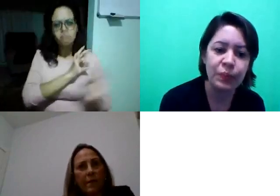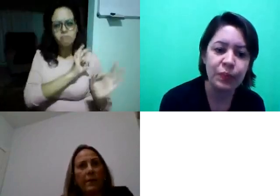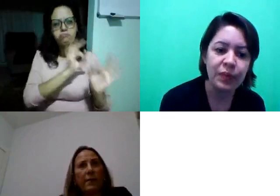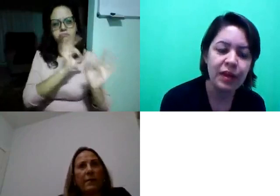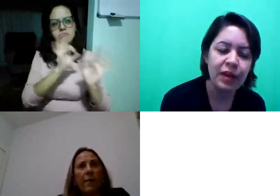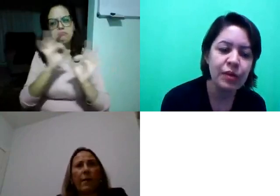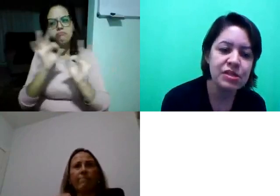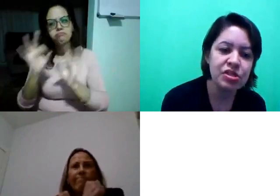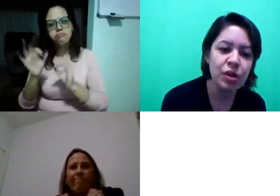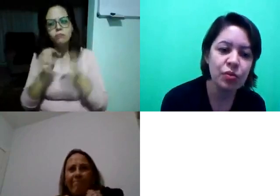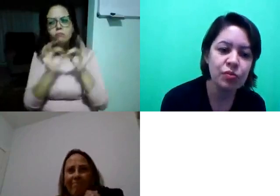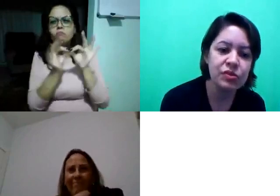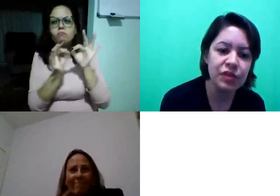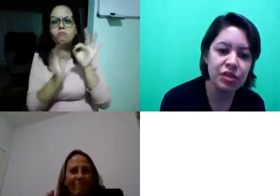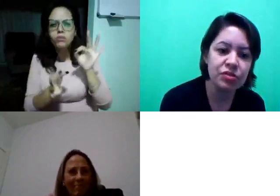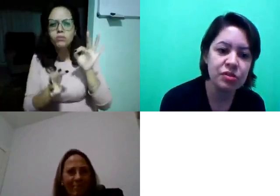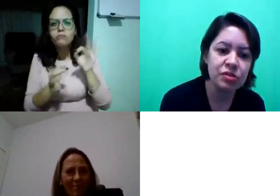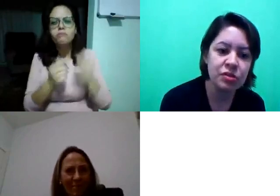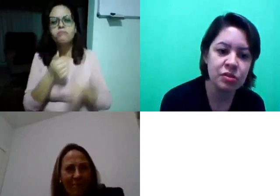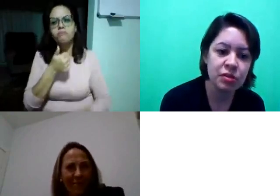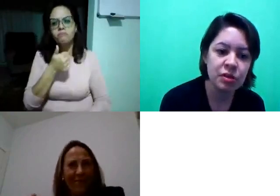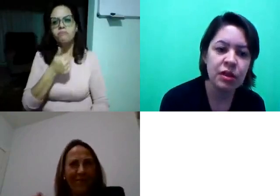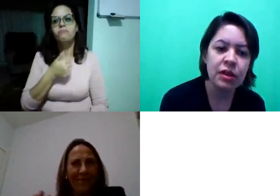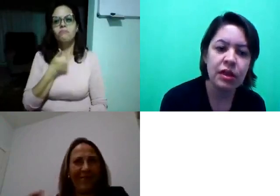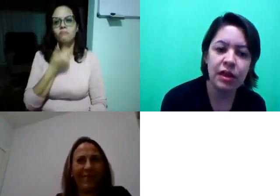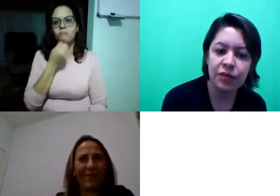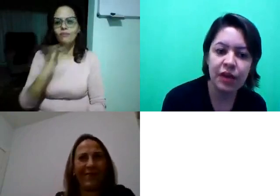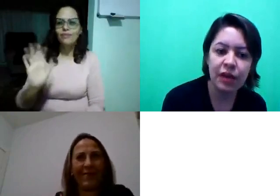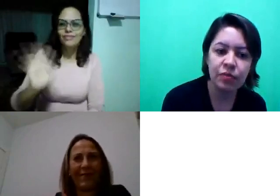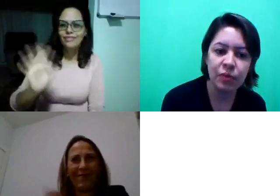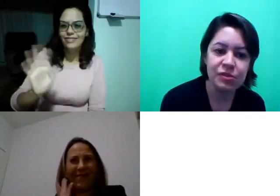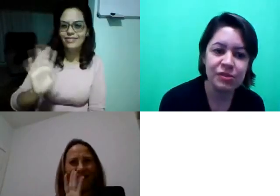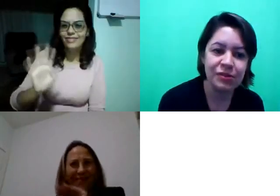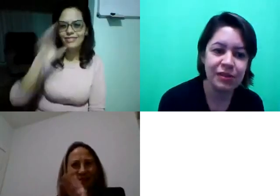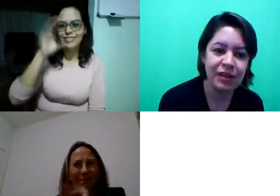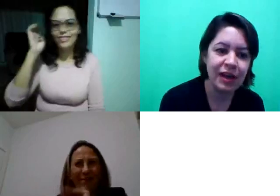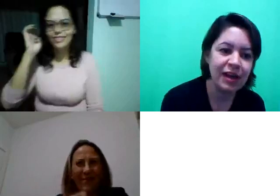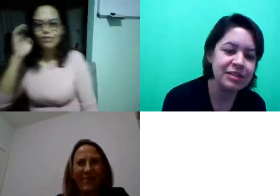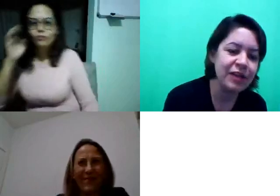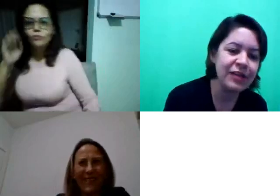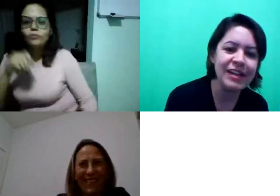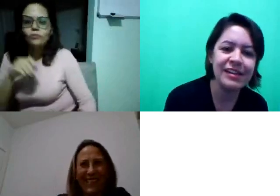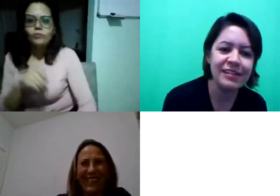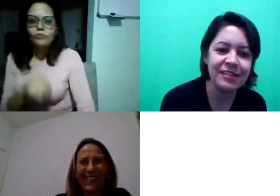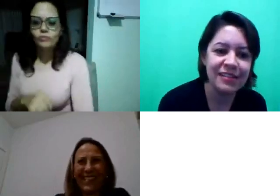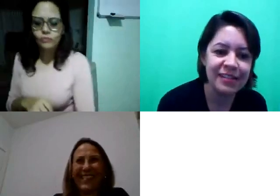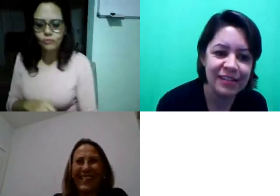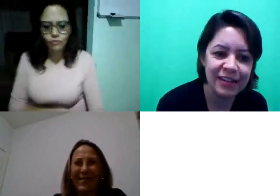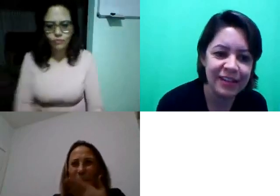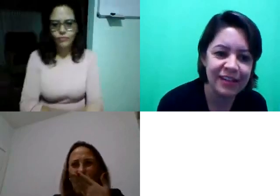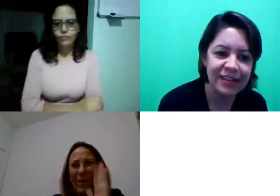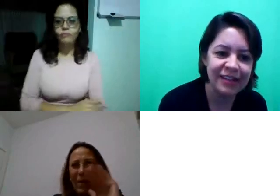Eu assisti alguns vídeos e ficaram bons. Olá, tchau, Elenê.